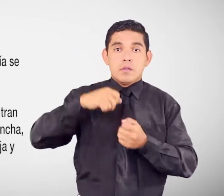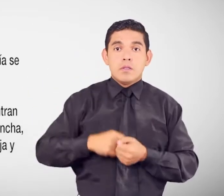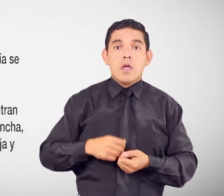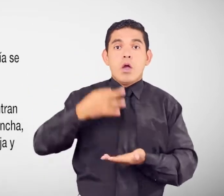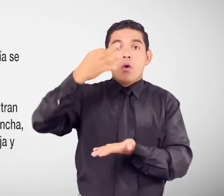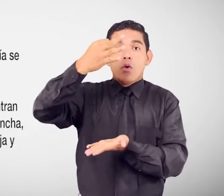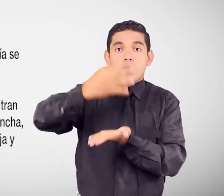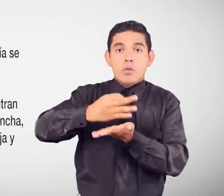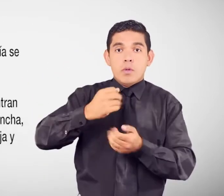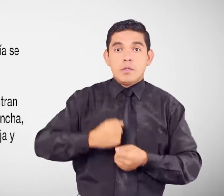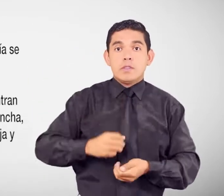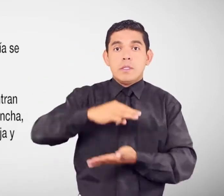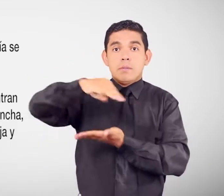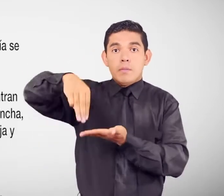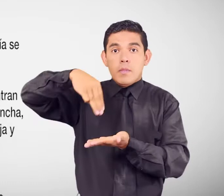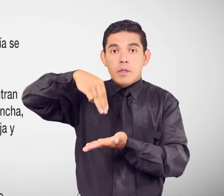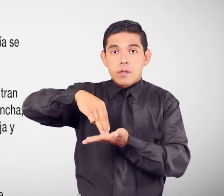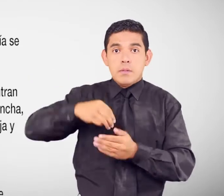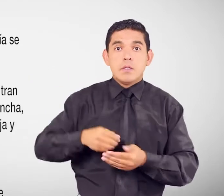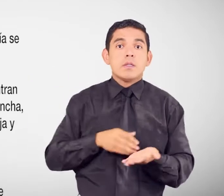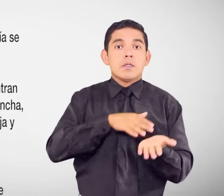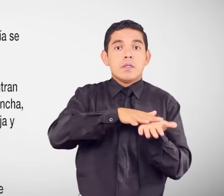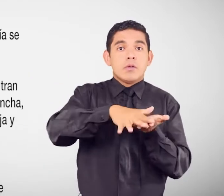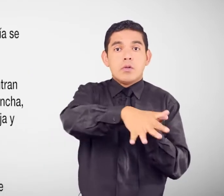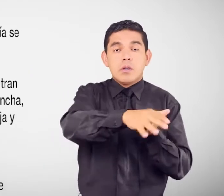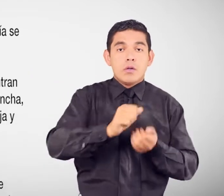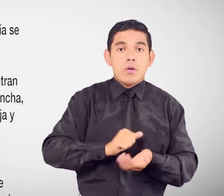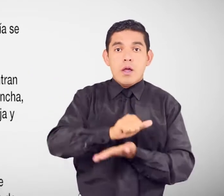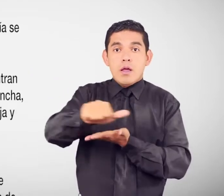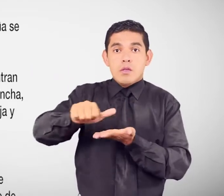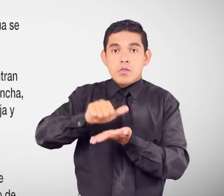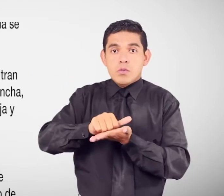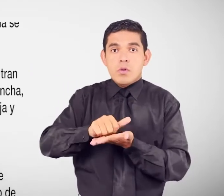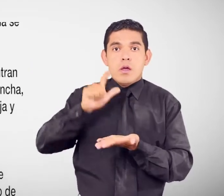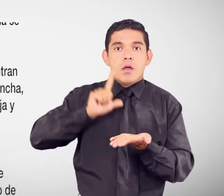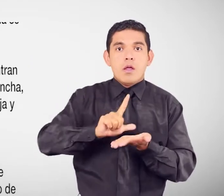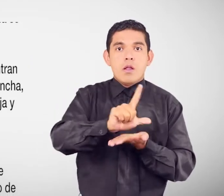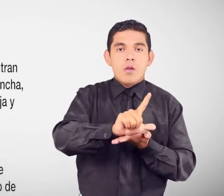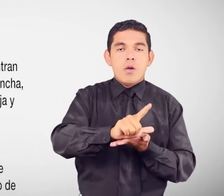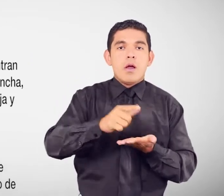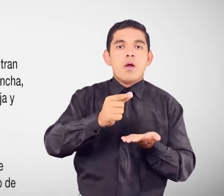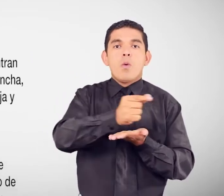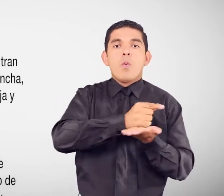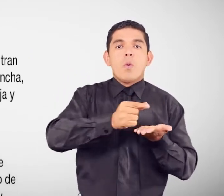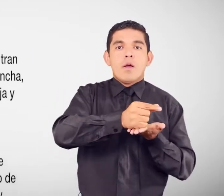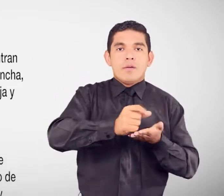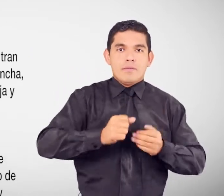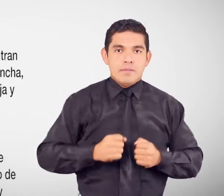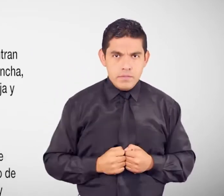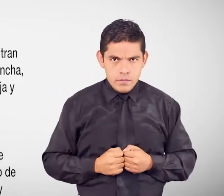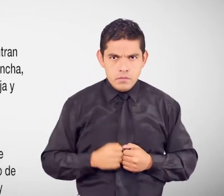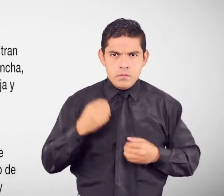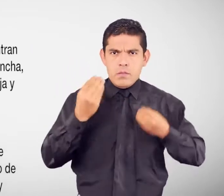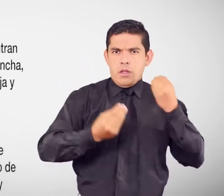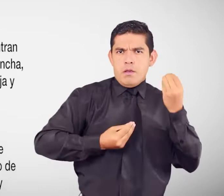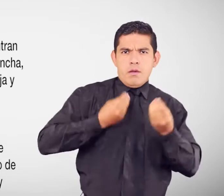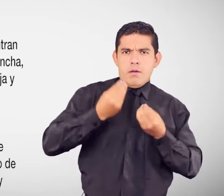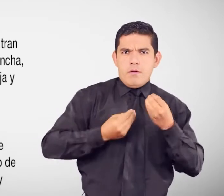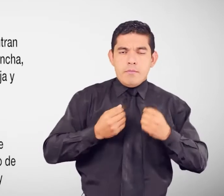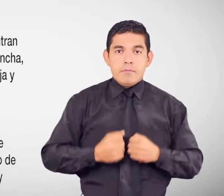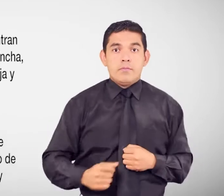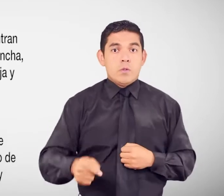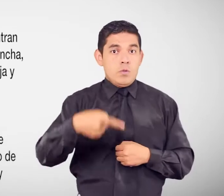Cotopaxi, Manaví, Los Ríos, Azuay, Loja y Guayas. ¿Qué se debe hacer? 1.